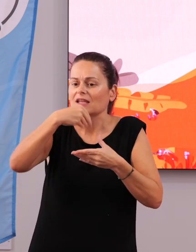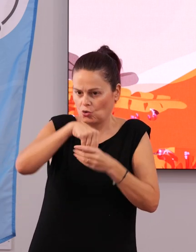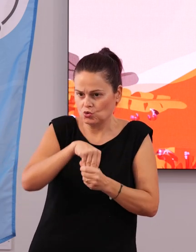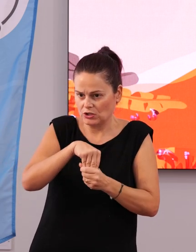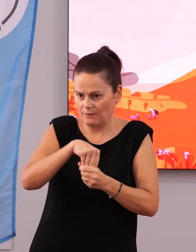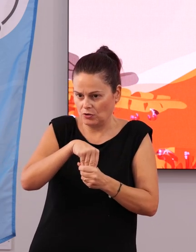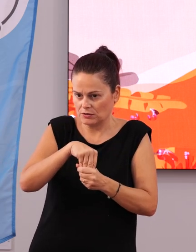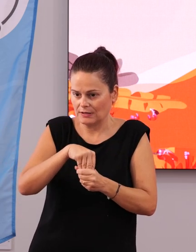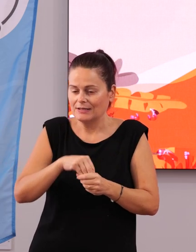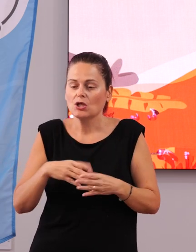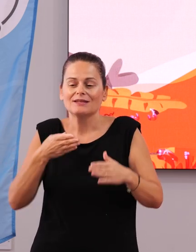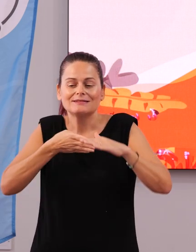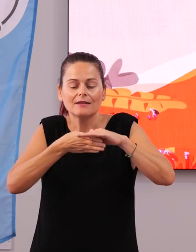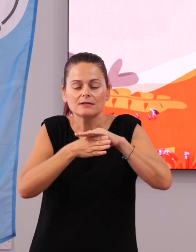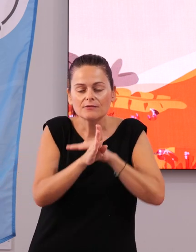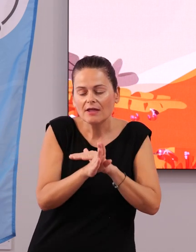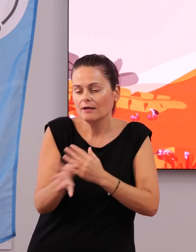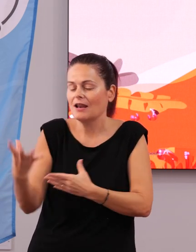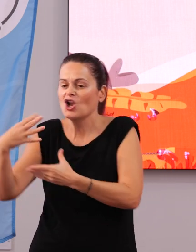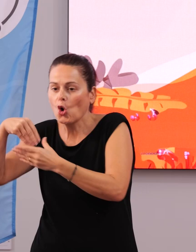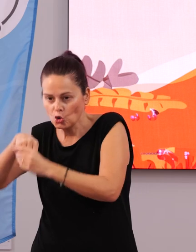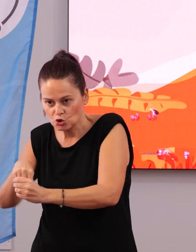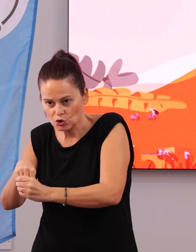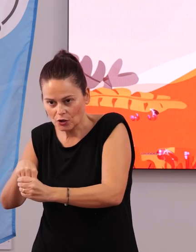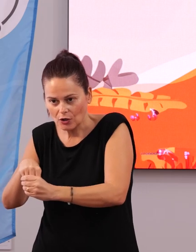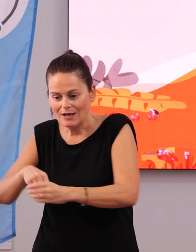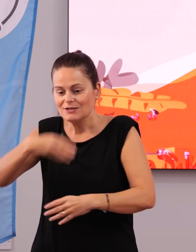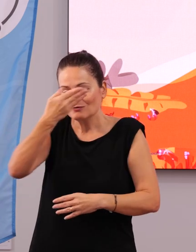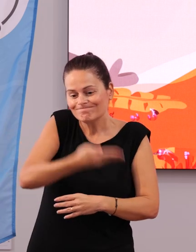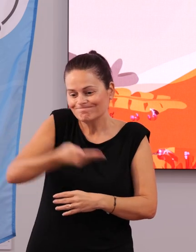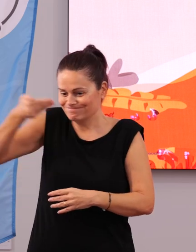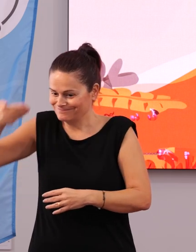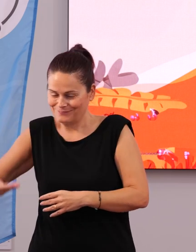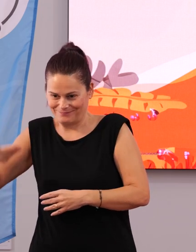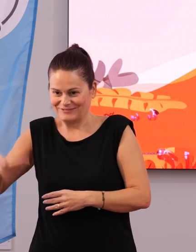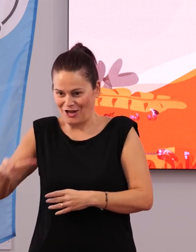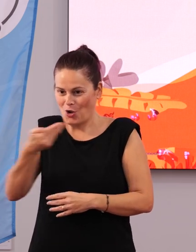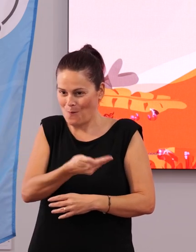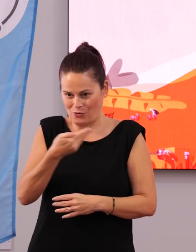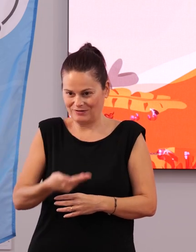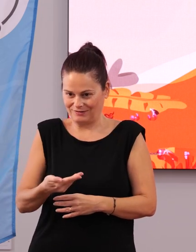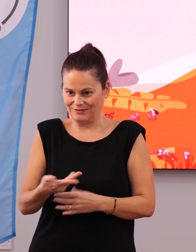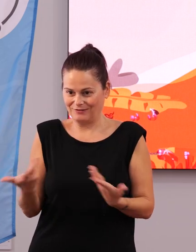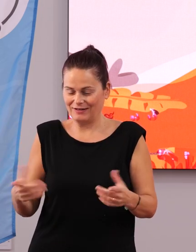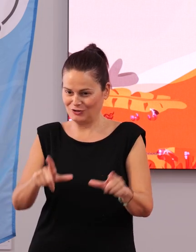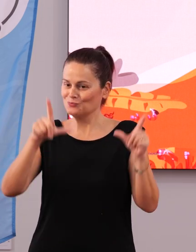Por lo tanto, la accesibilidad y la inclusión son las protagonistas de este programa.